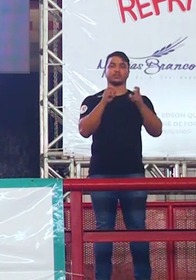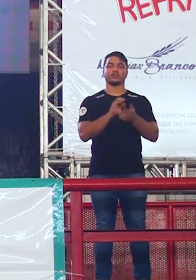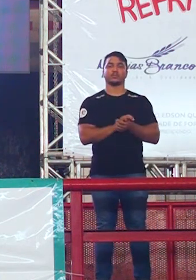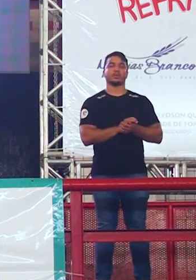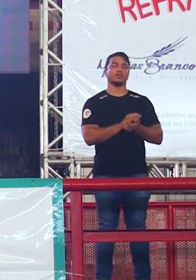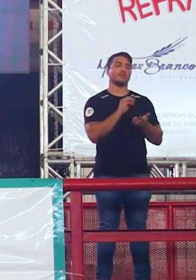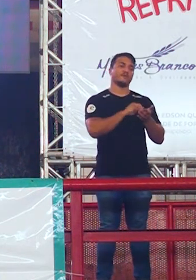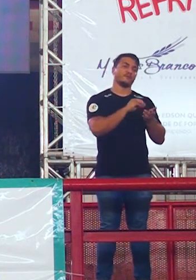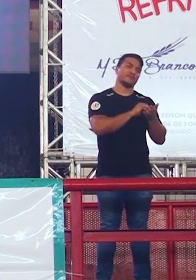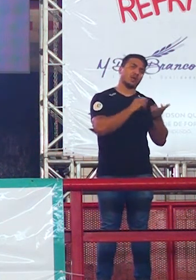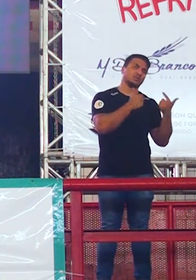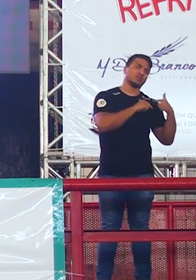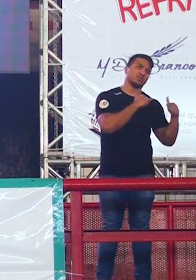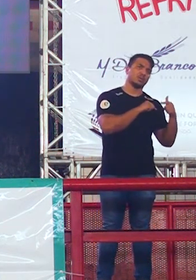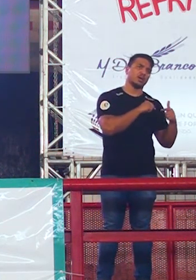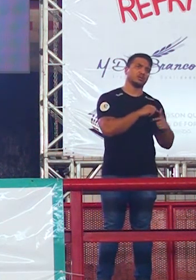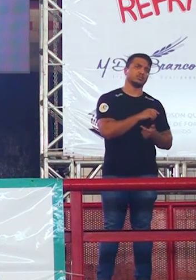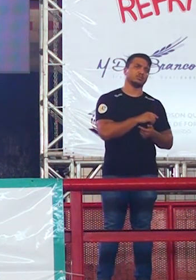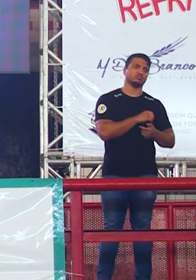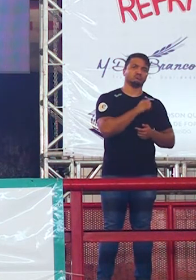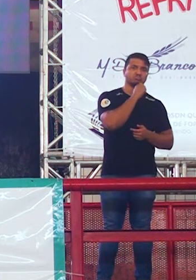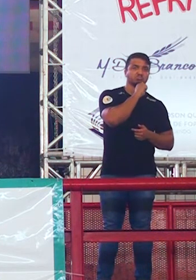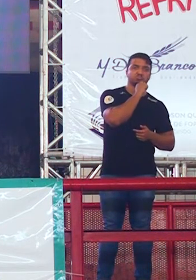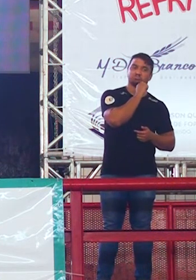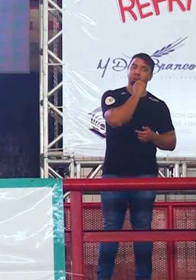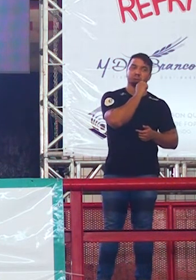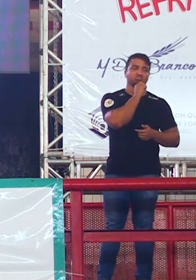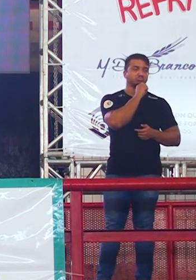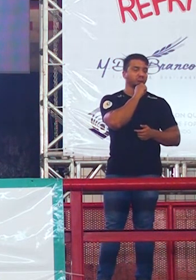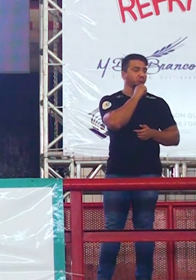Desemprego? Não, não, não, não. Ainda não caiu.